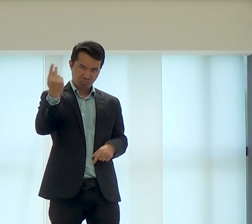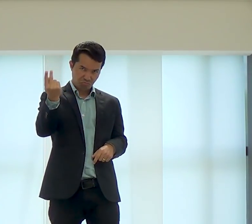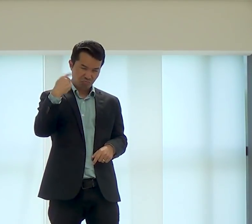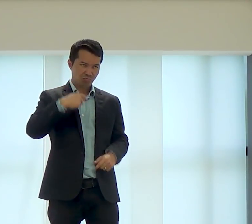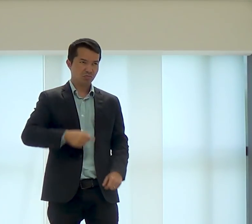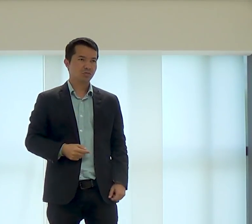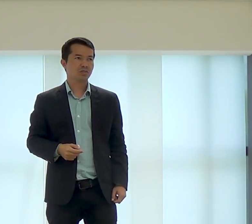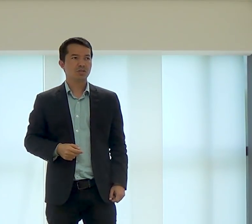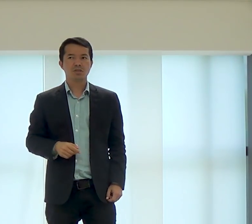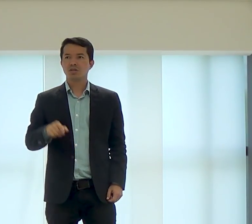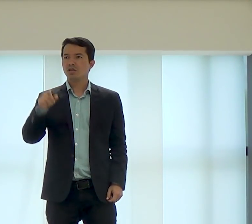em particular,